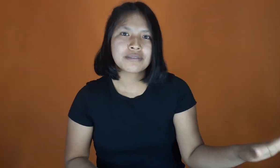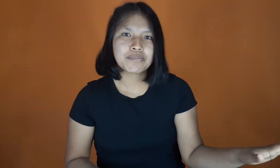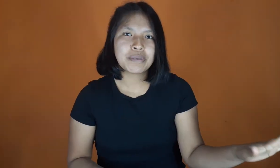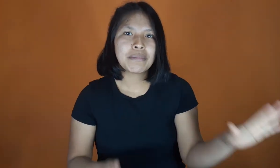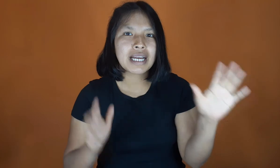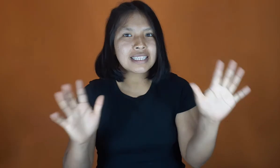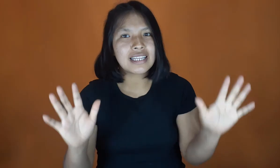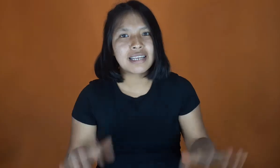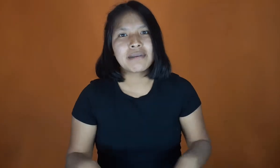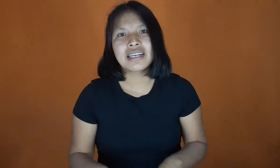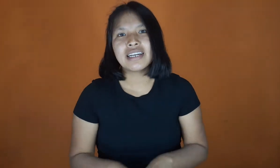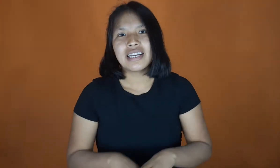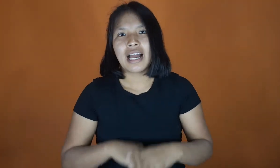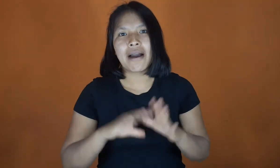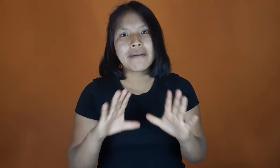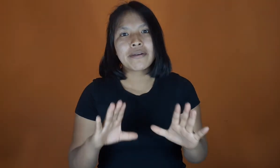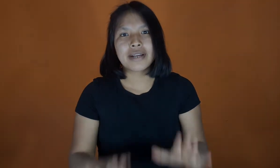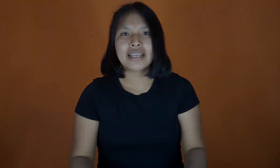Pimaje tan ajemeca. A ver ojequi.